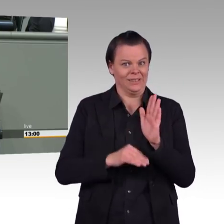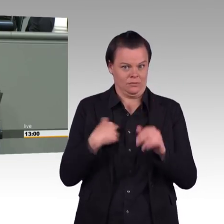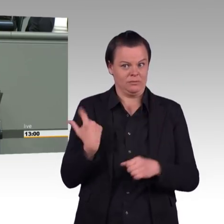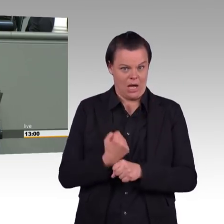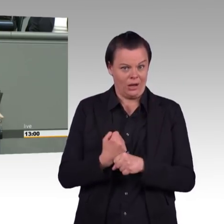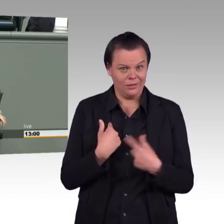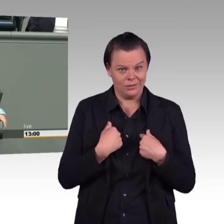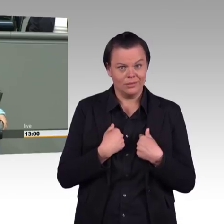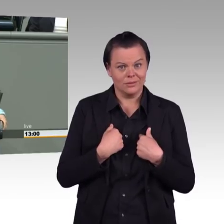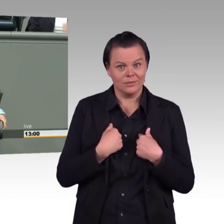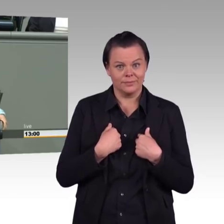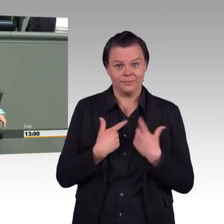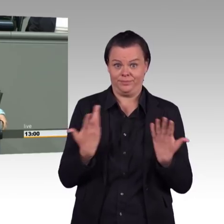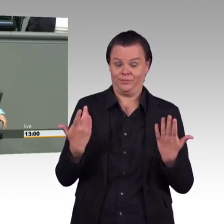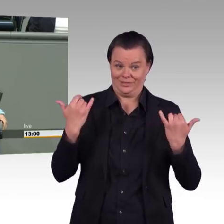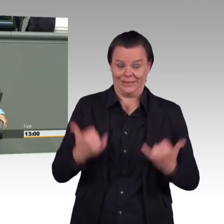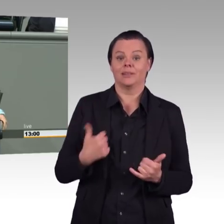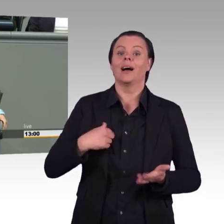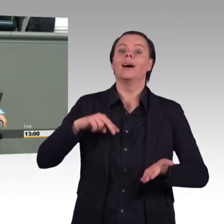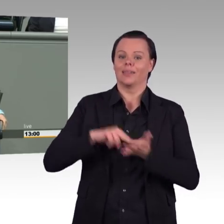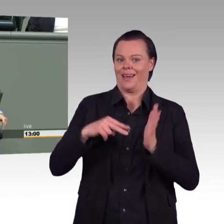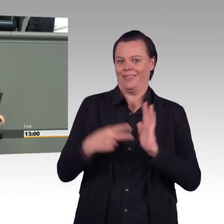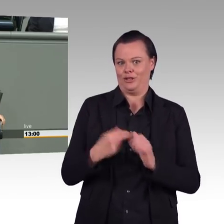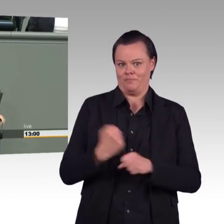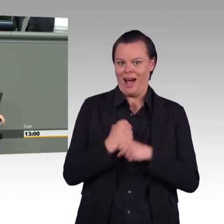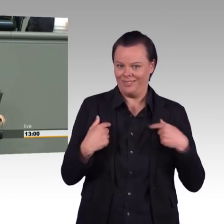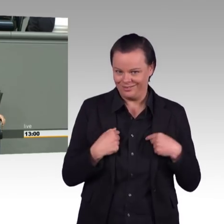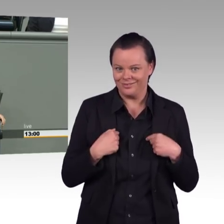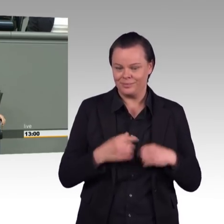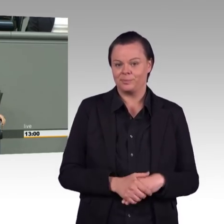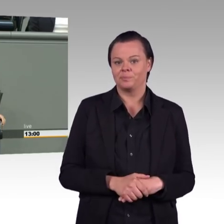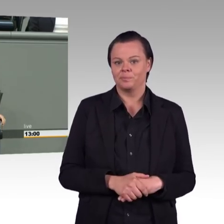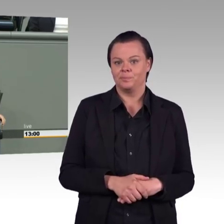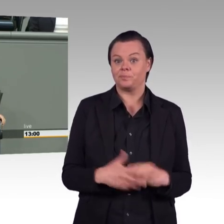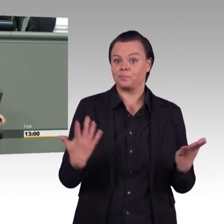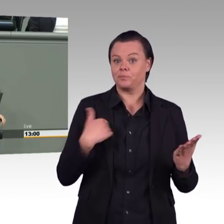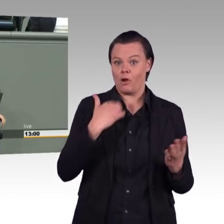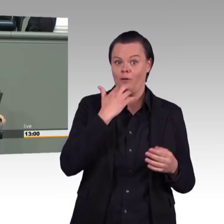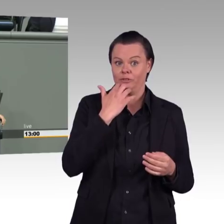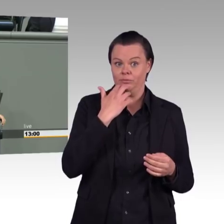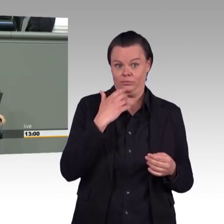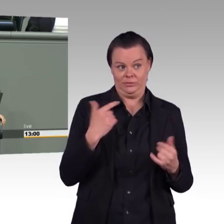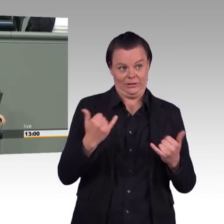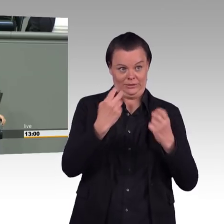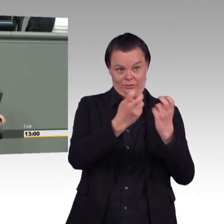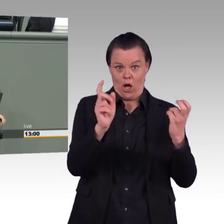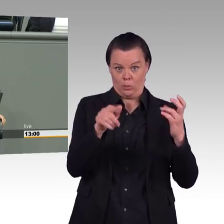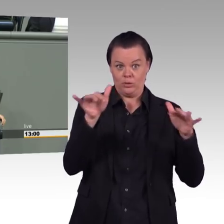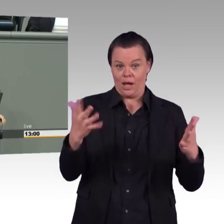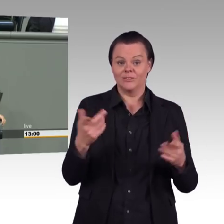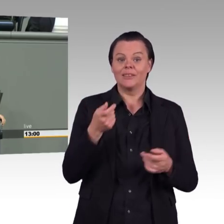Sie wollen ein Strukturfördergesetz auf den Weg bringen mit 40 Milliarden Euro. Das sind keine Peanuts, gerade wenn Sie